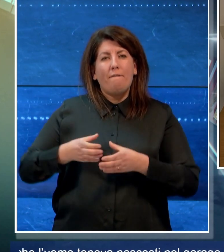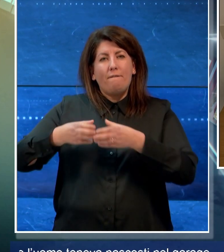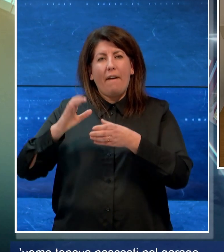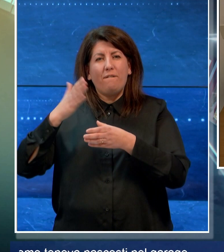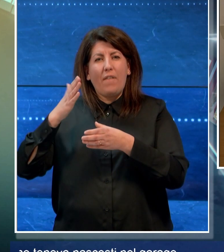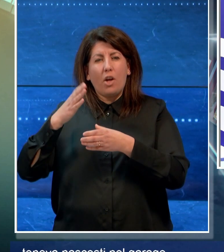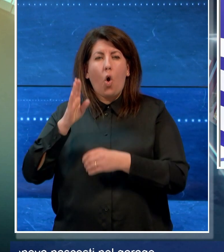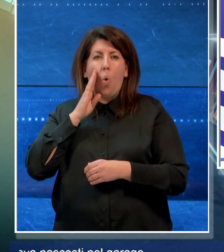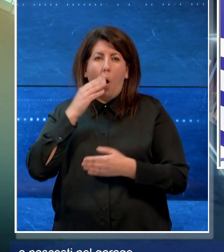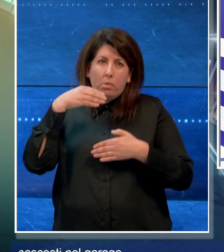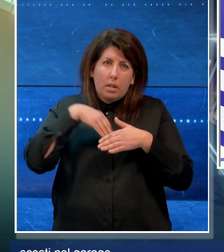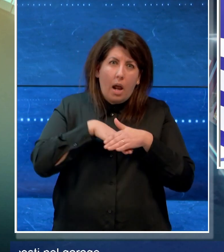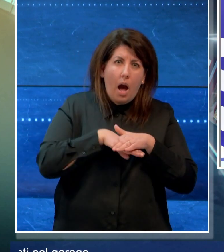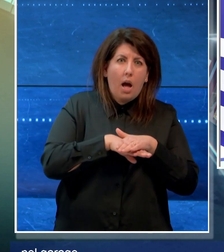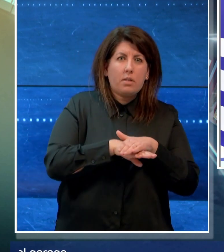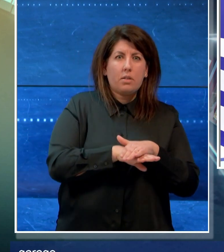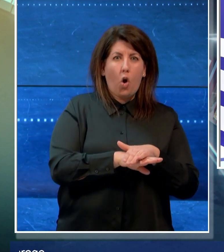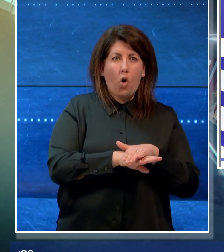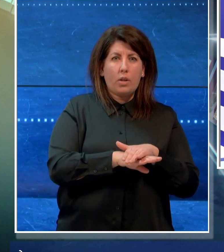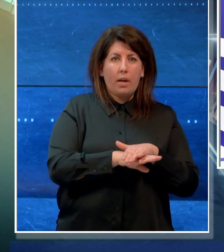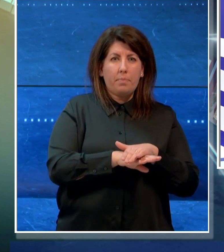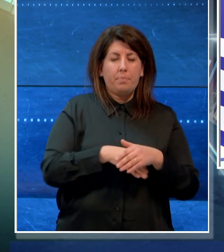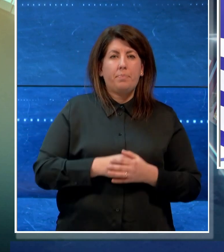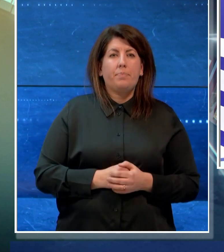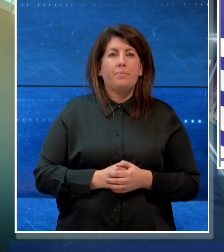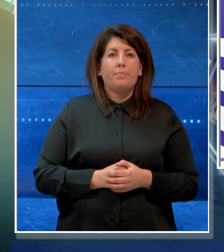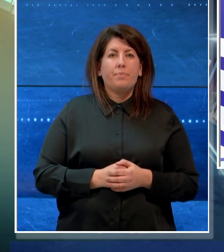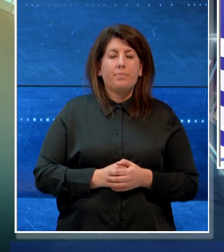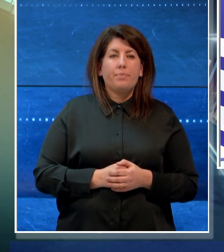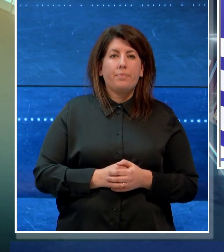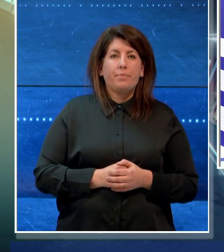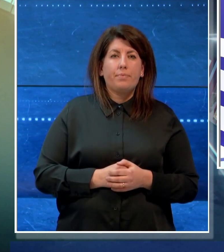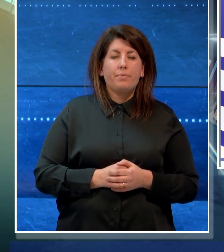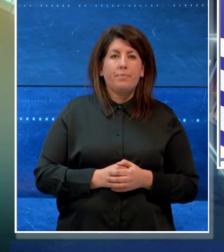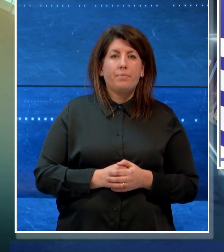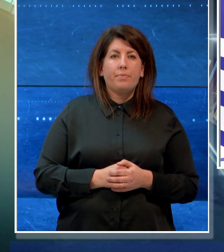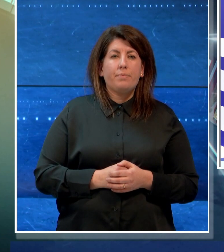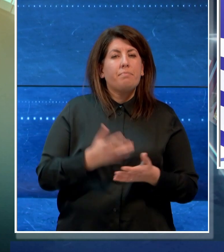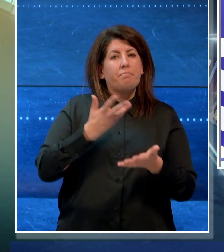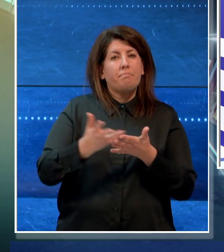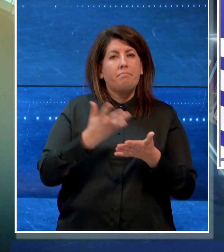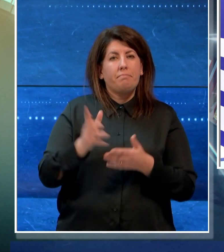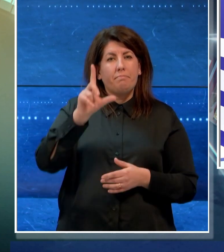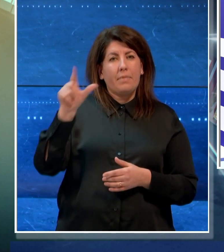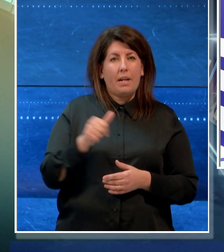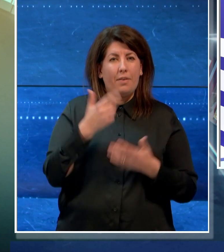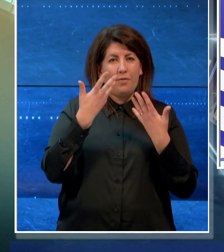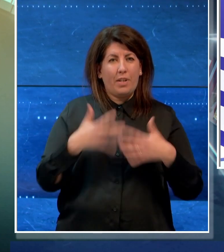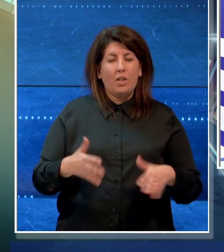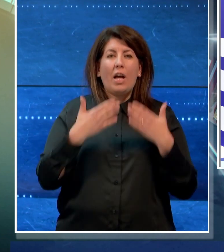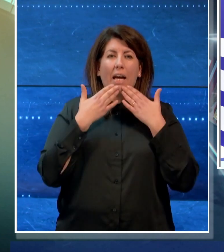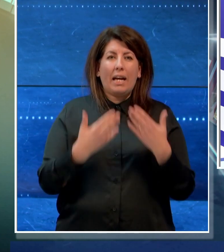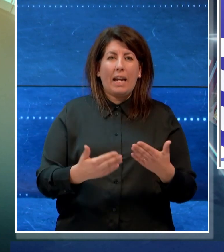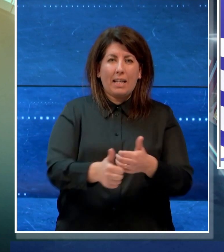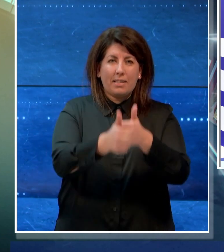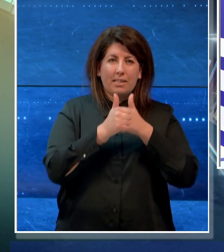'uomo teneva nascosti nel garage. E per questa edizione del TG List è tutto, grazie